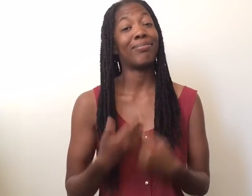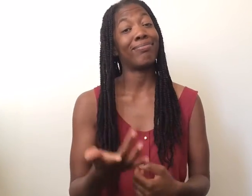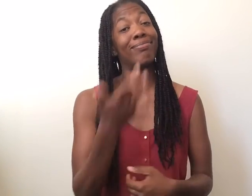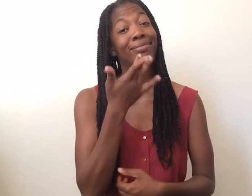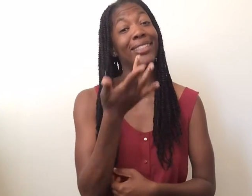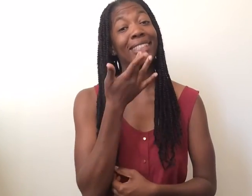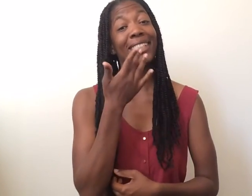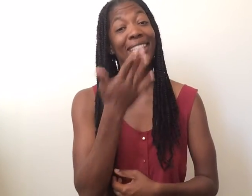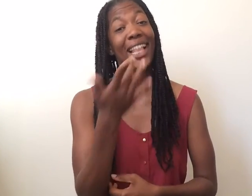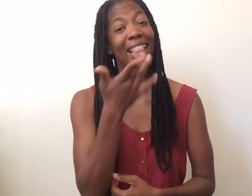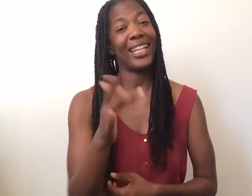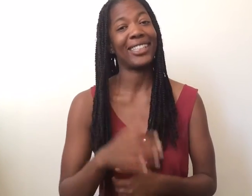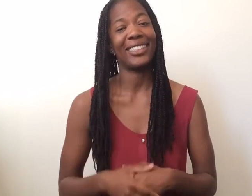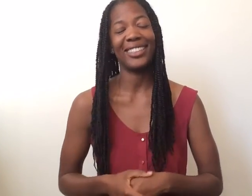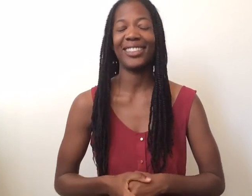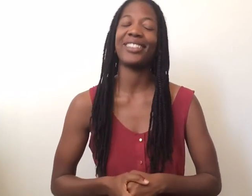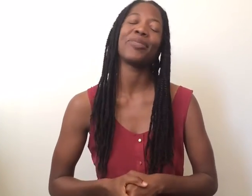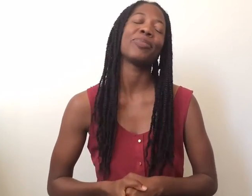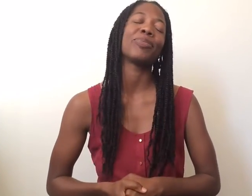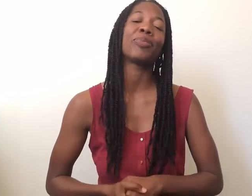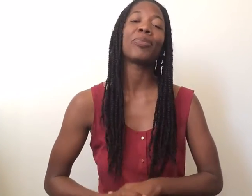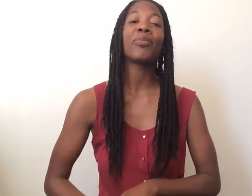Grazie a tutti.